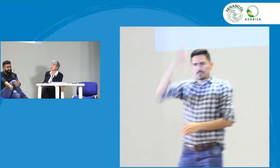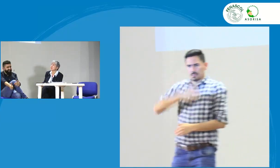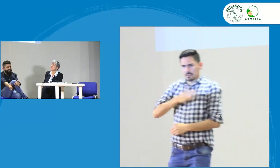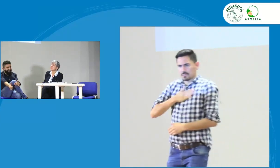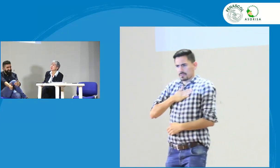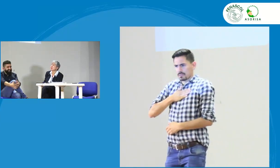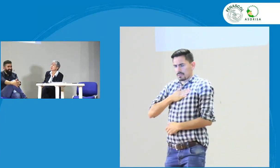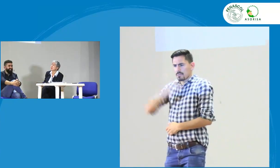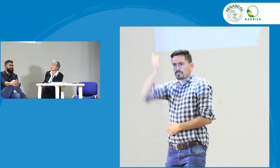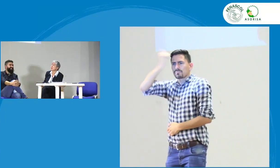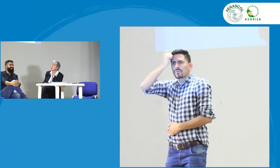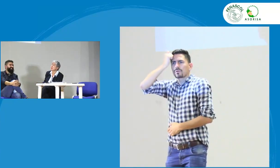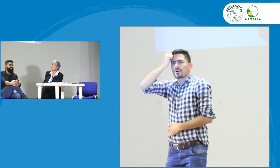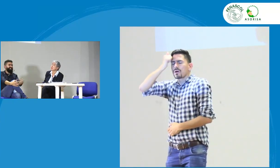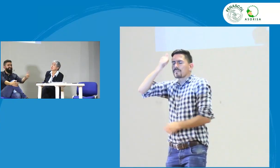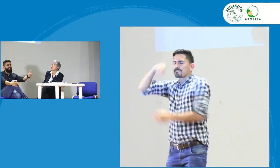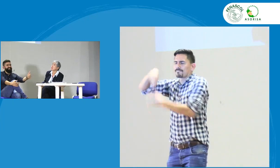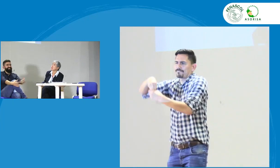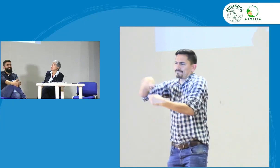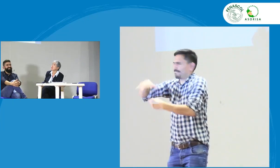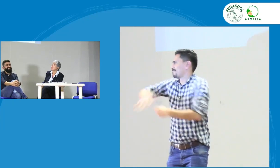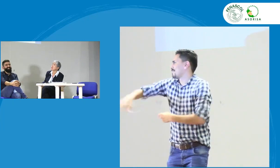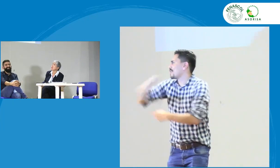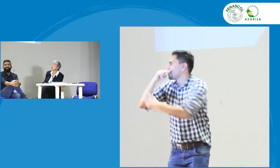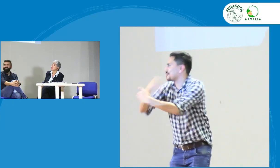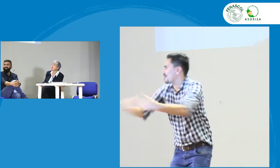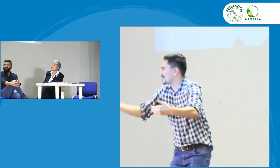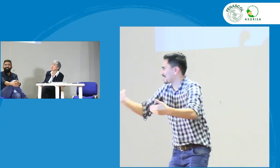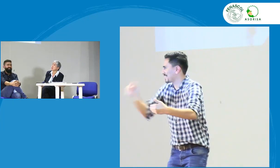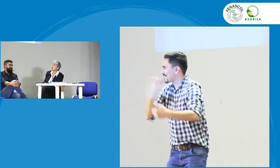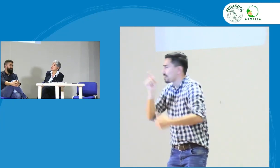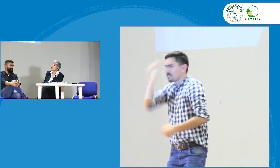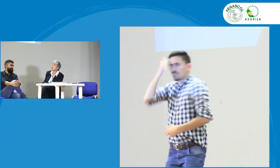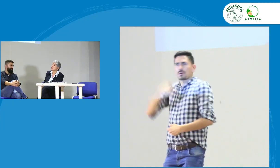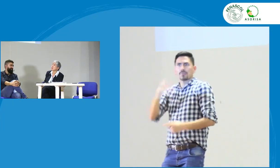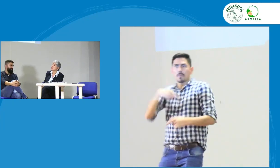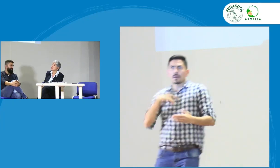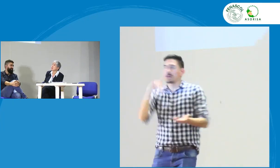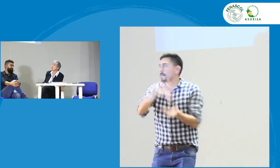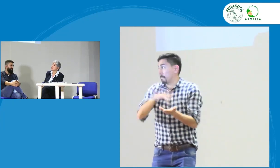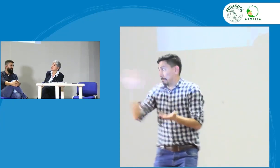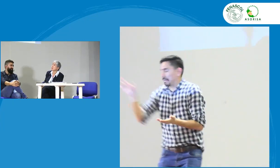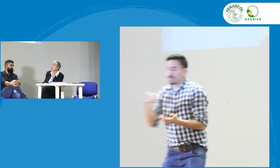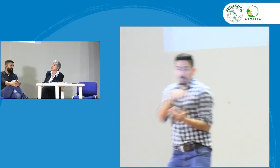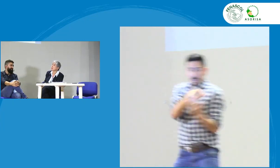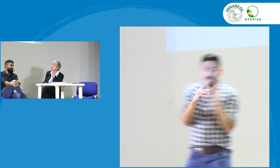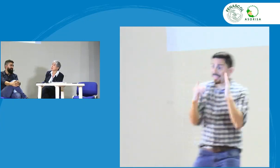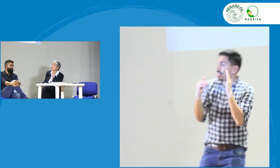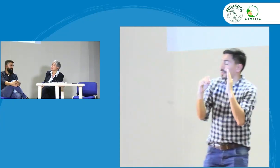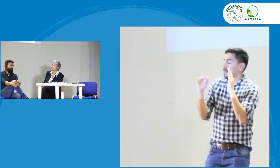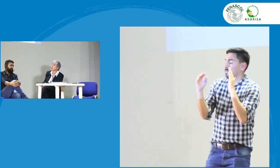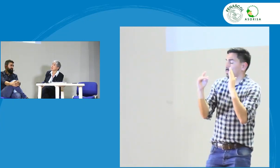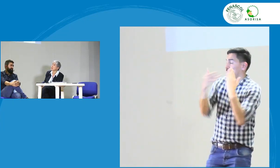a llamar a los actores entonces obviamente los maestros dicen ¿y yo puedo participar?